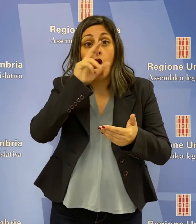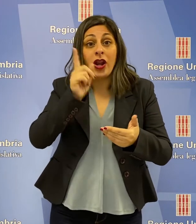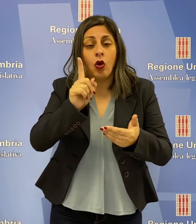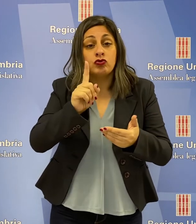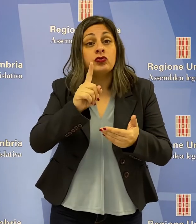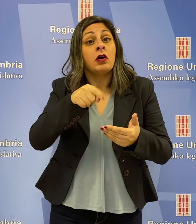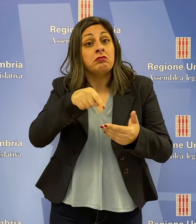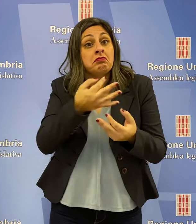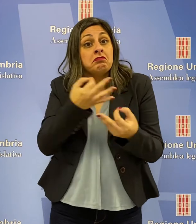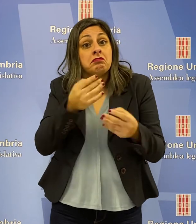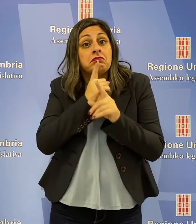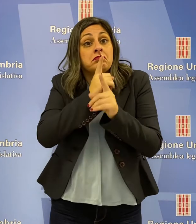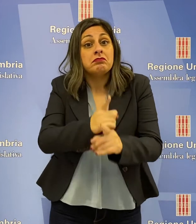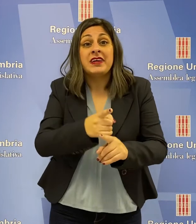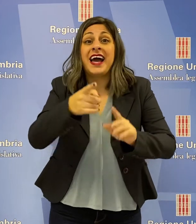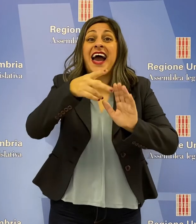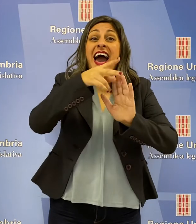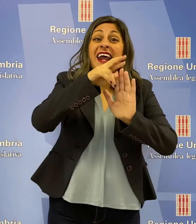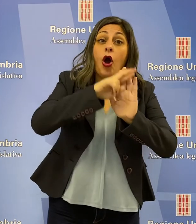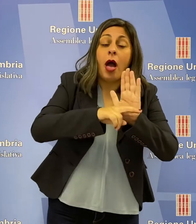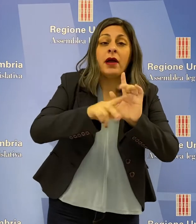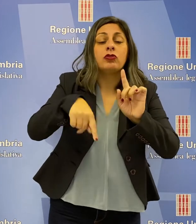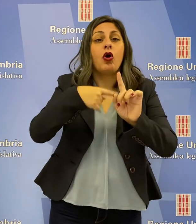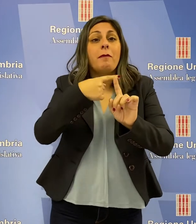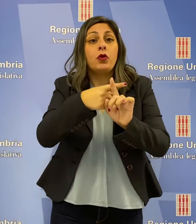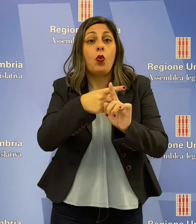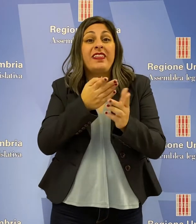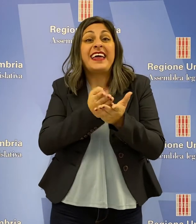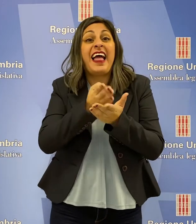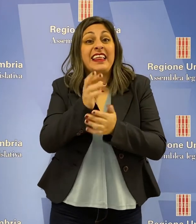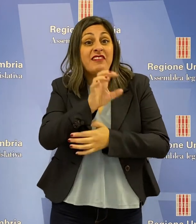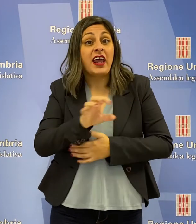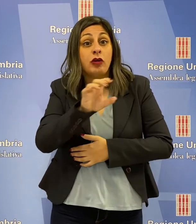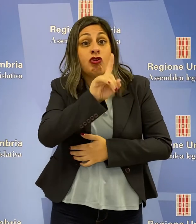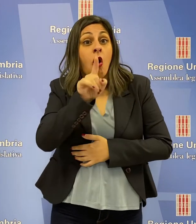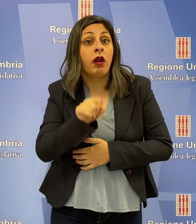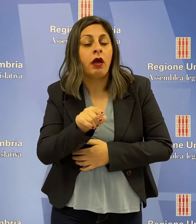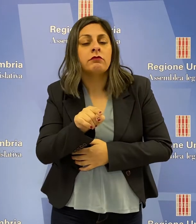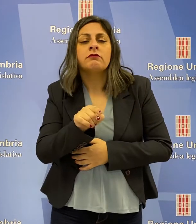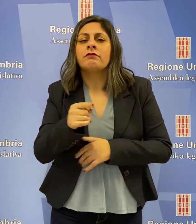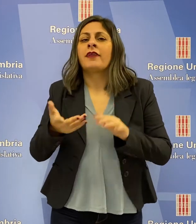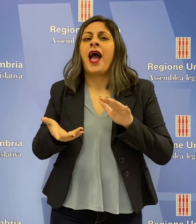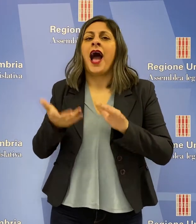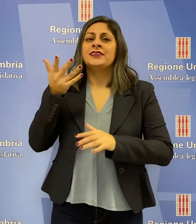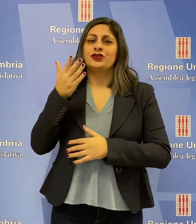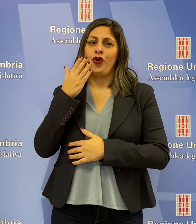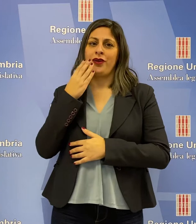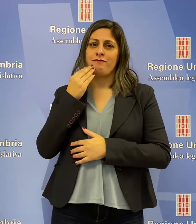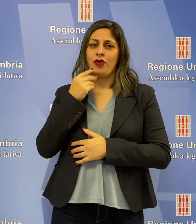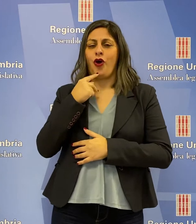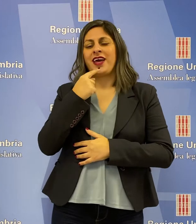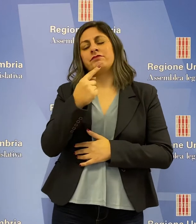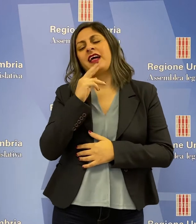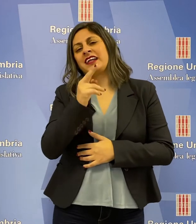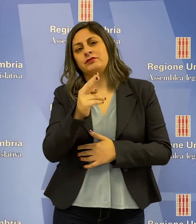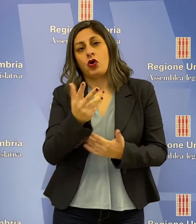conforme alla normativa e alle direttive della Regione. L'assessore all'ambiente Roberto Morroni ha risposto che la Regione ha disposto la